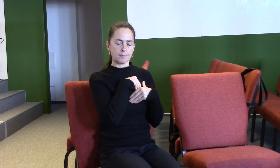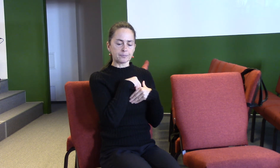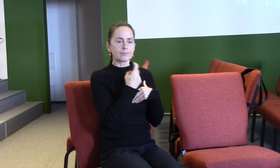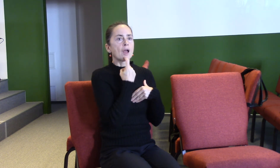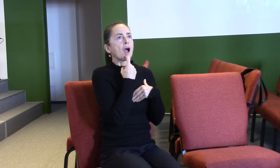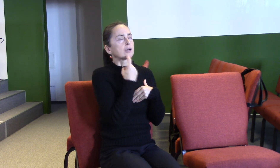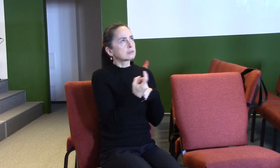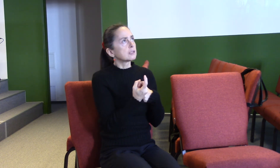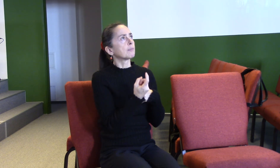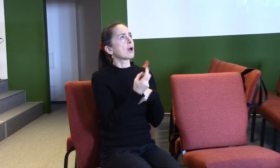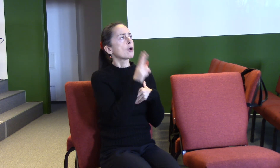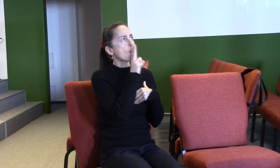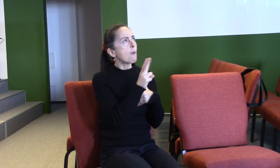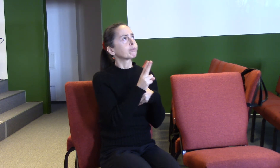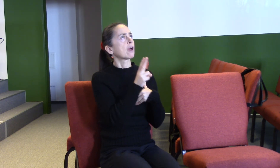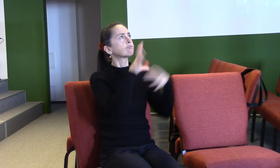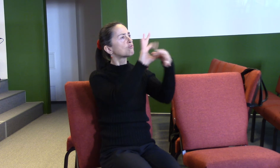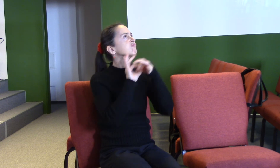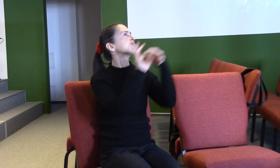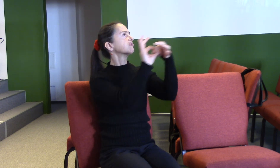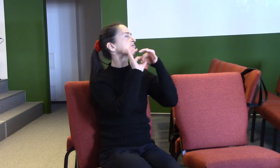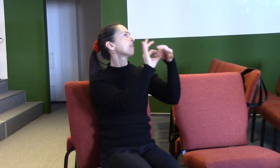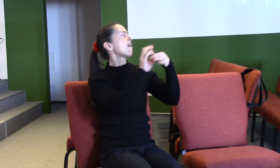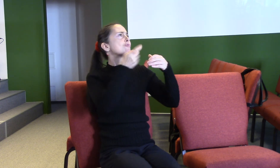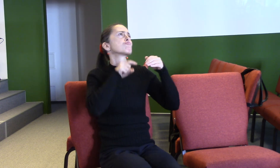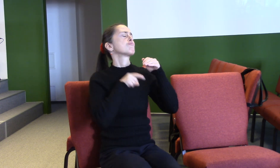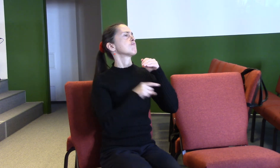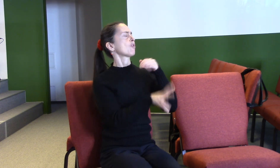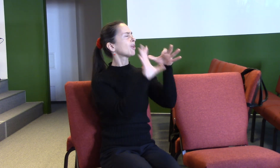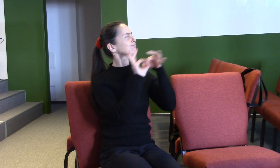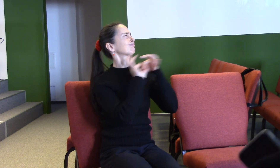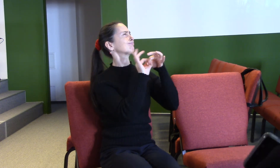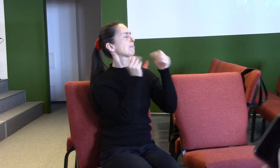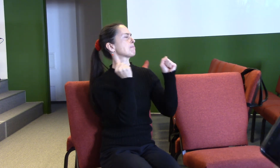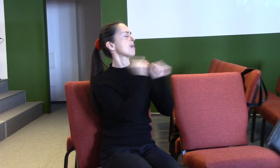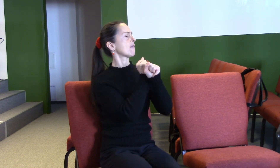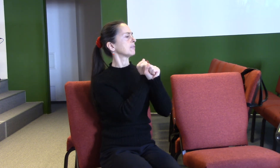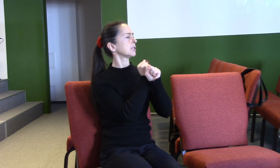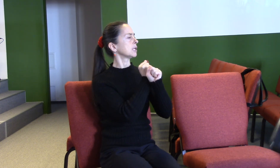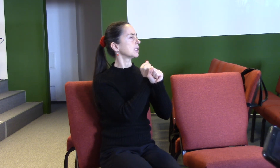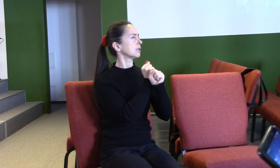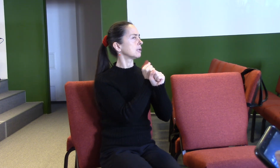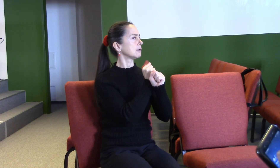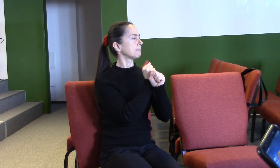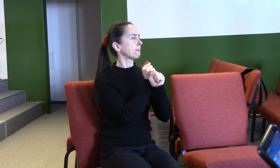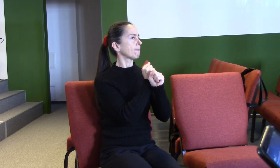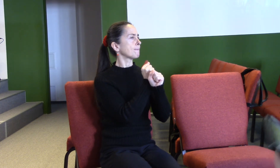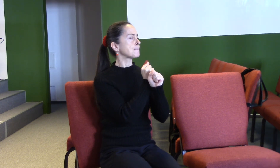vztah, tak je to daleko je to pro